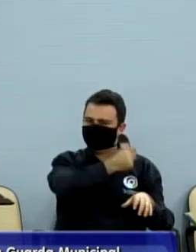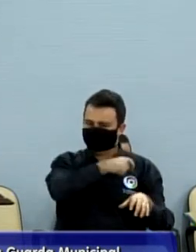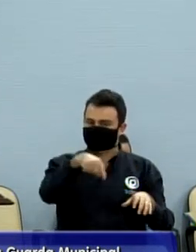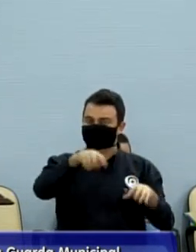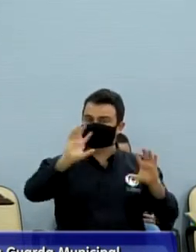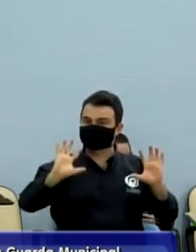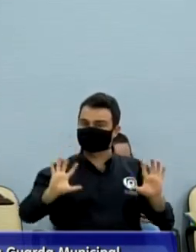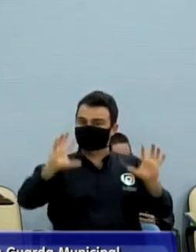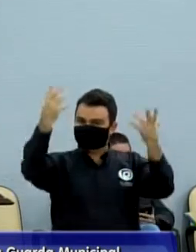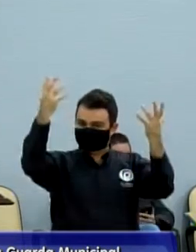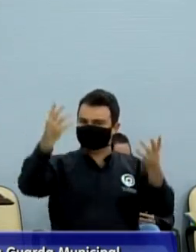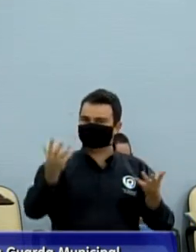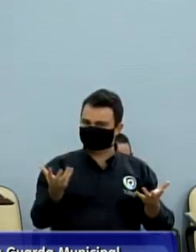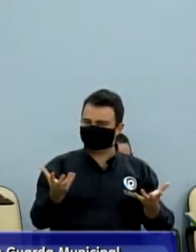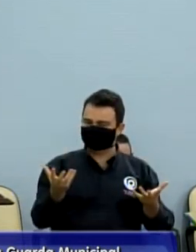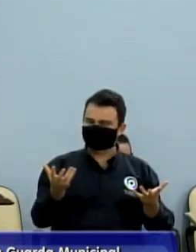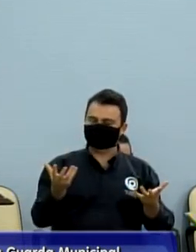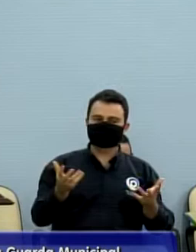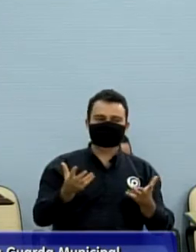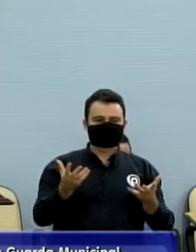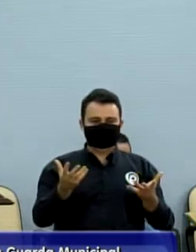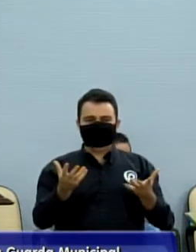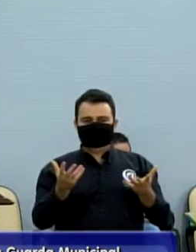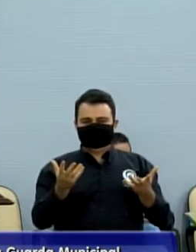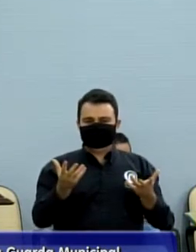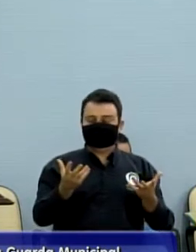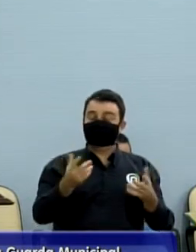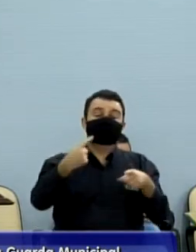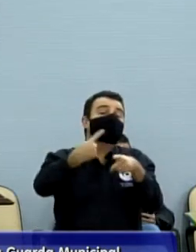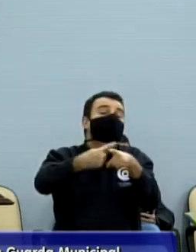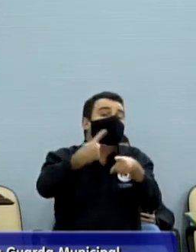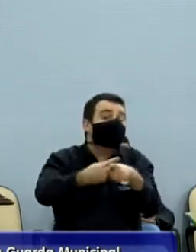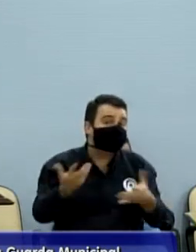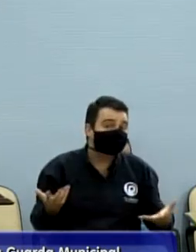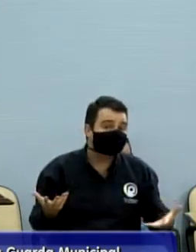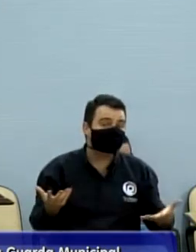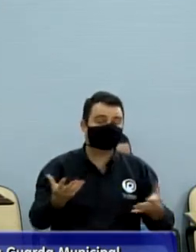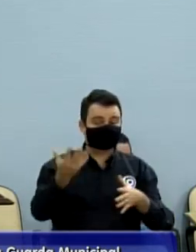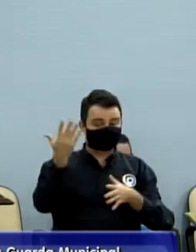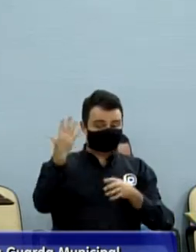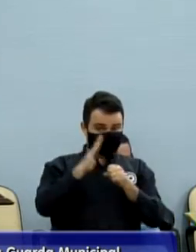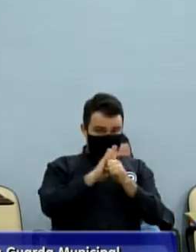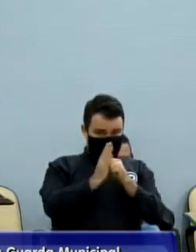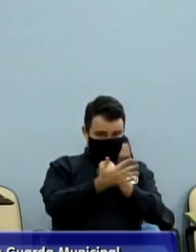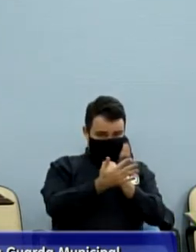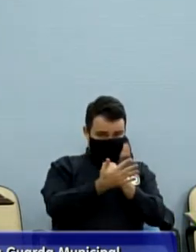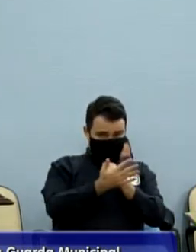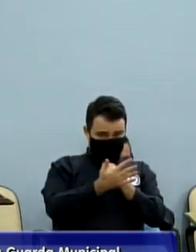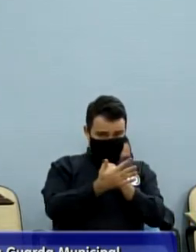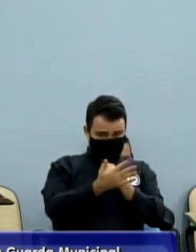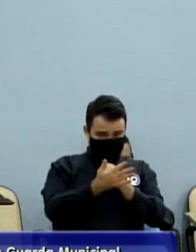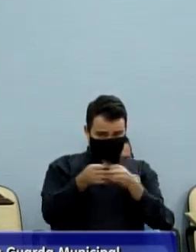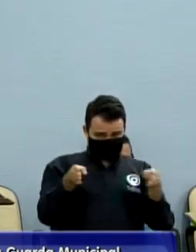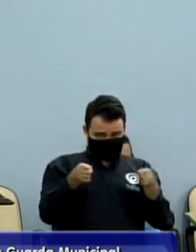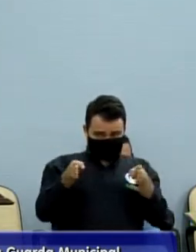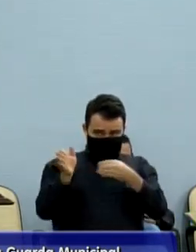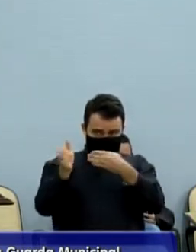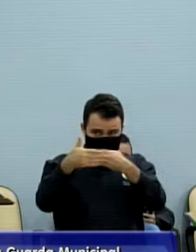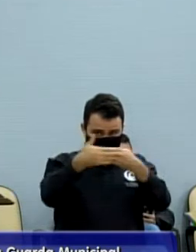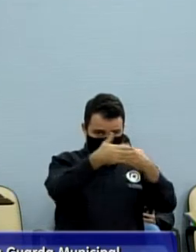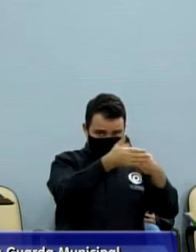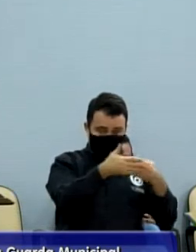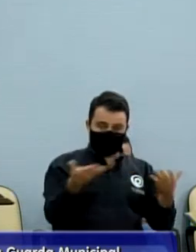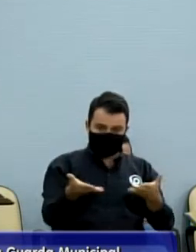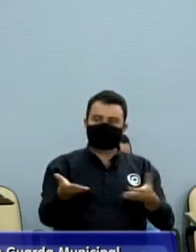sofreu e foi a categoria que mais fechou restaurante e bar, foi essa categoria, esse comércio. Comércio, bar e restaurante é